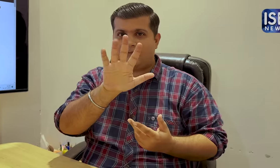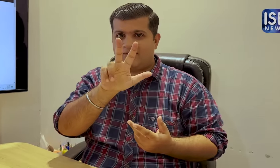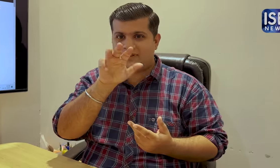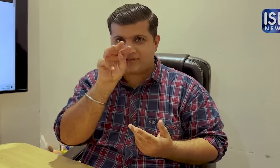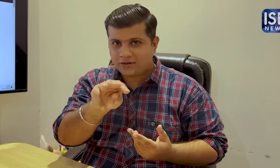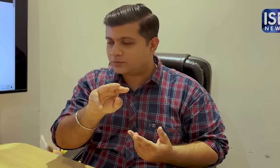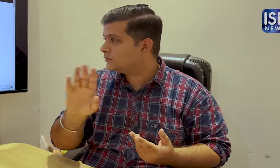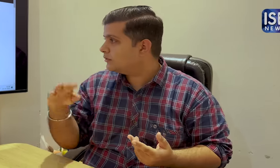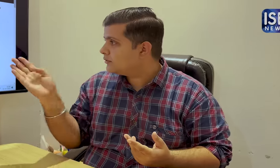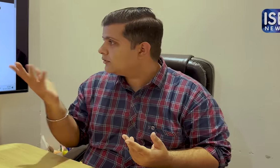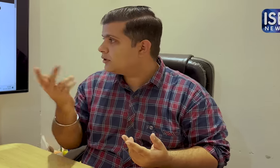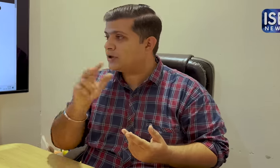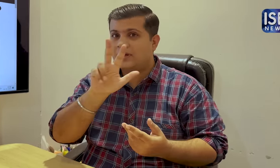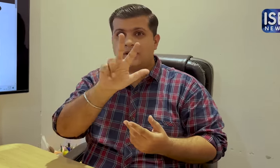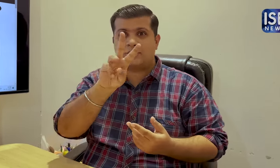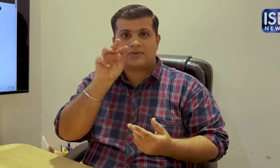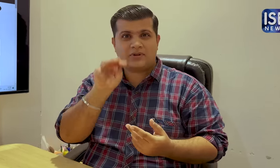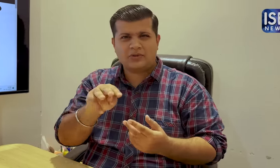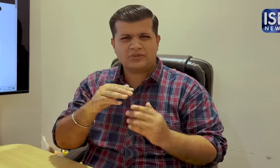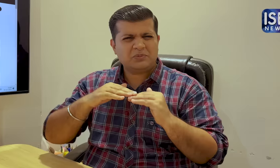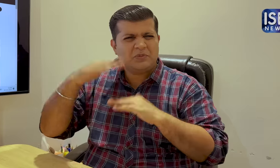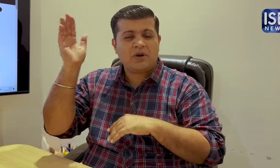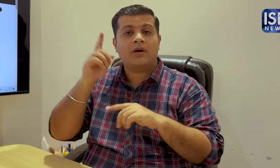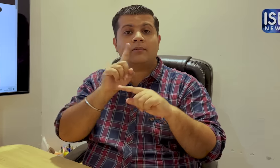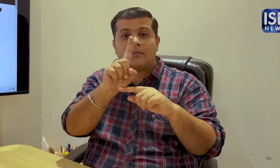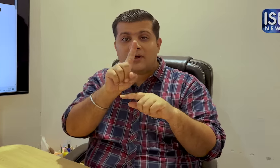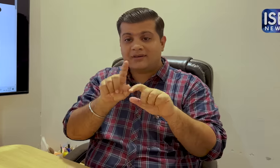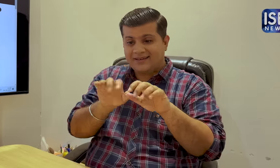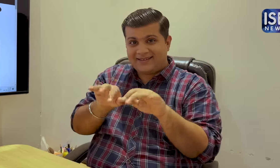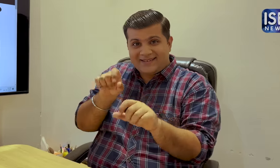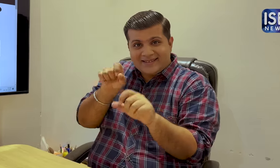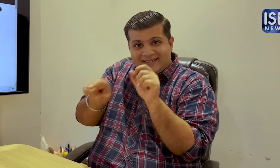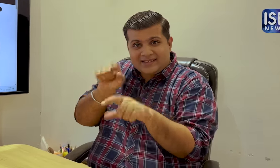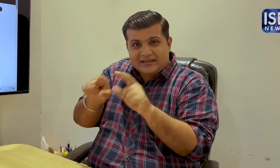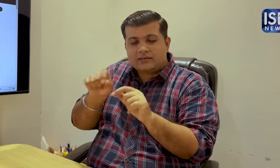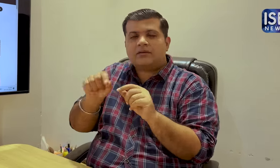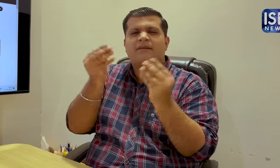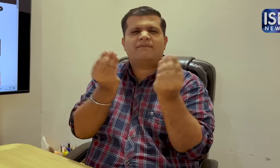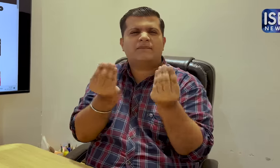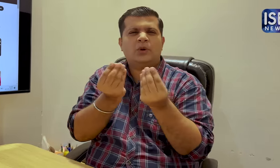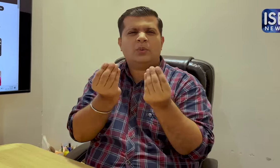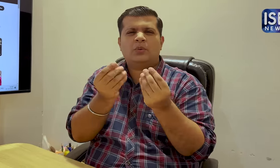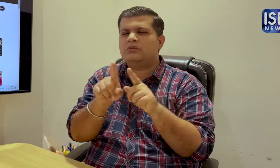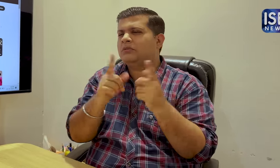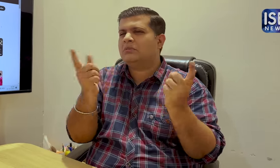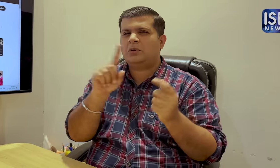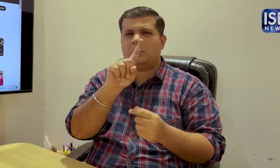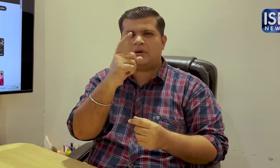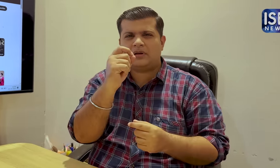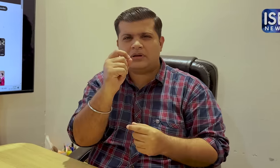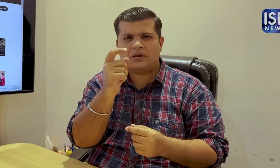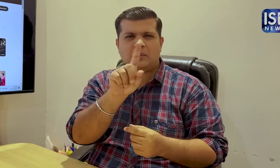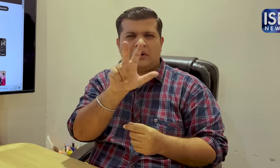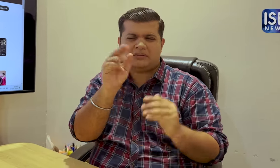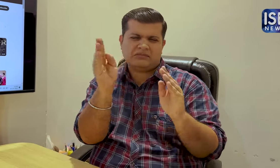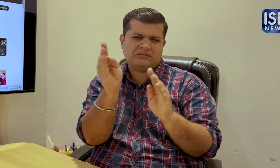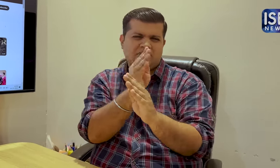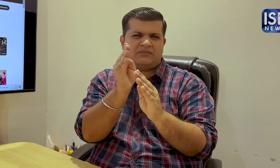22,000 से अधिक बार देखा गया है हलाकि कमेंट्स बहुत कम है कि एवल 170-180 कमेंट्स है